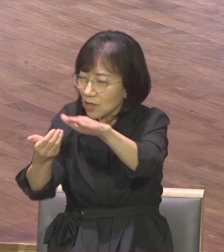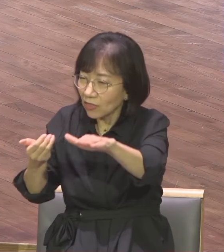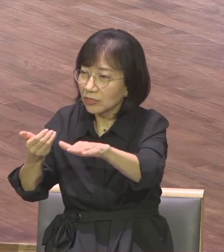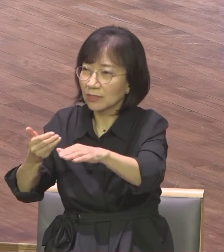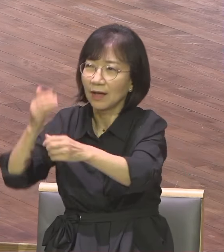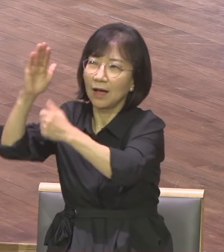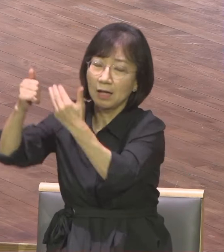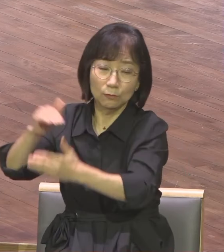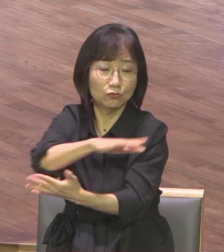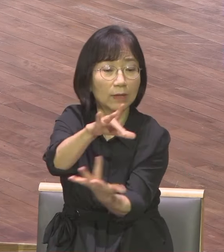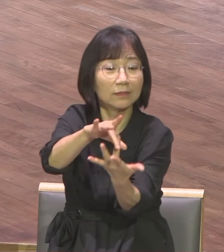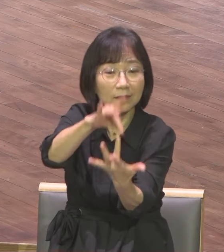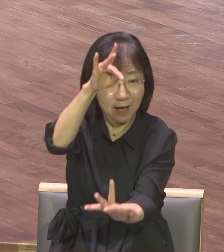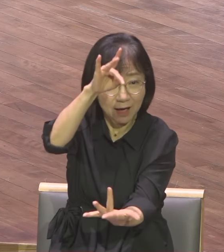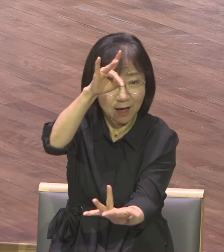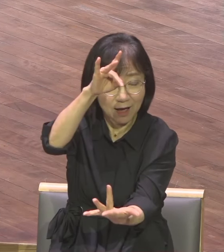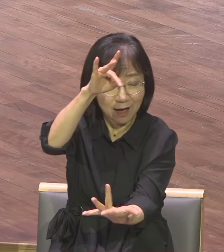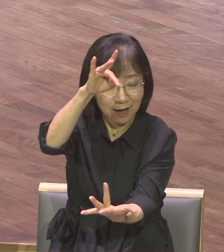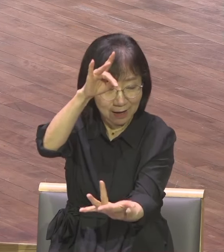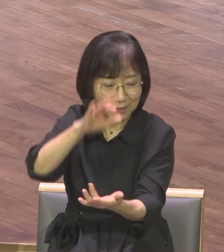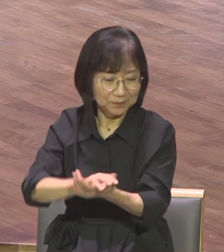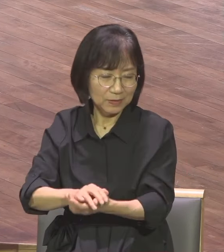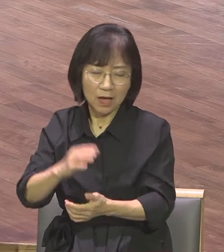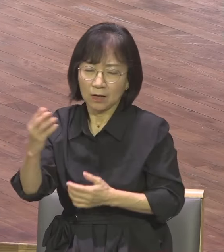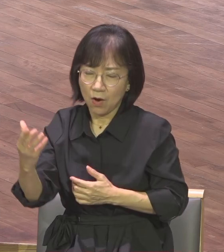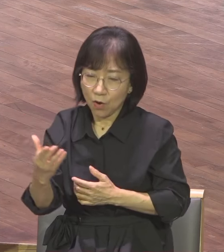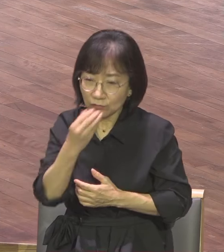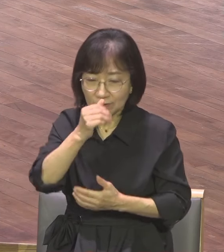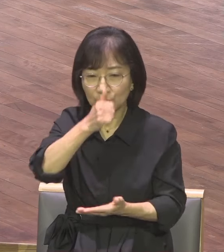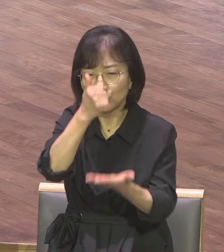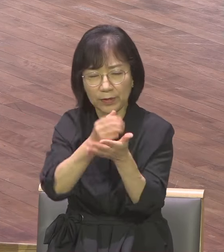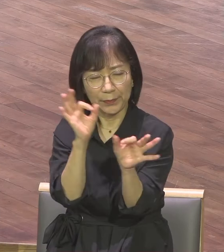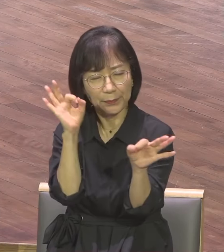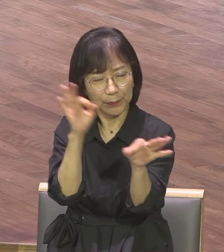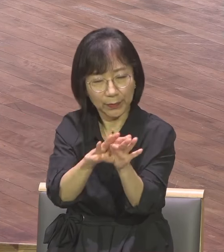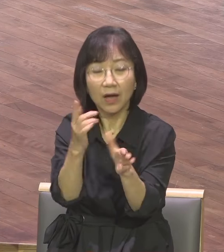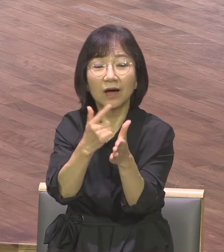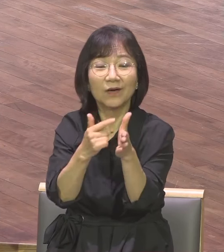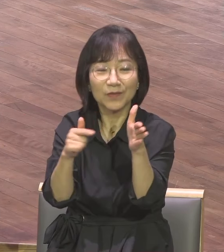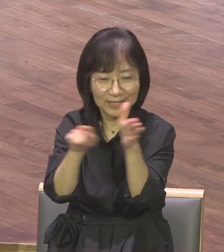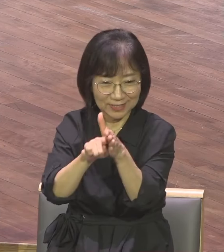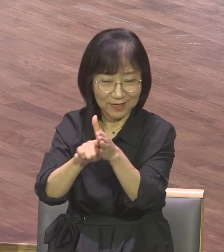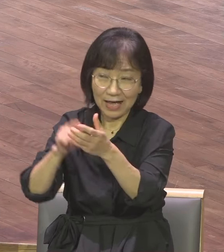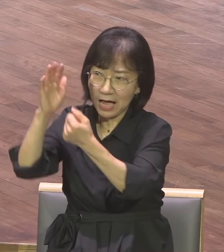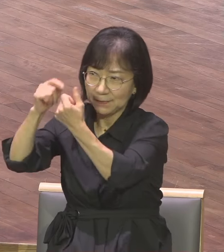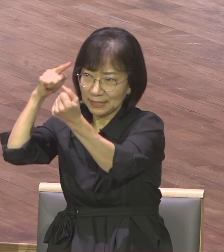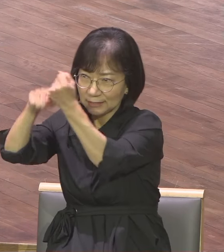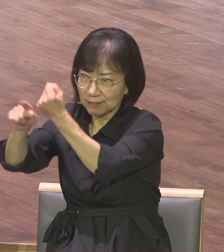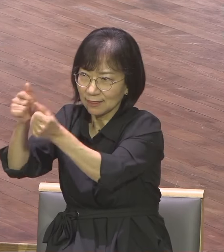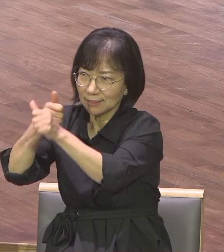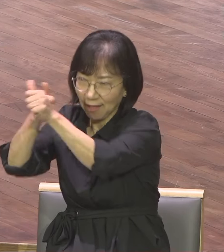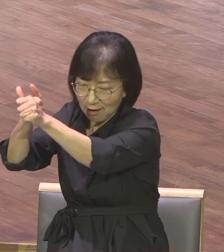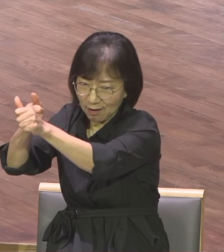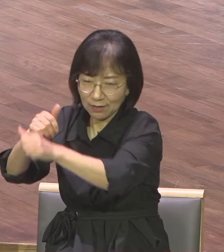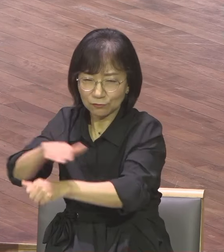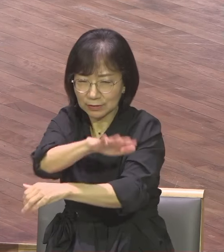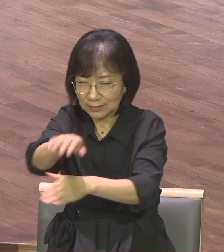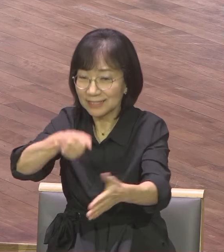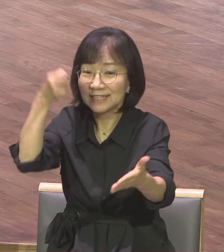우리를 사랑하면서 그 앞에서 거룩하고 흠이 없게 하시려고 그 기쁘신 뜻대로 우리를 예정하사 예수